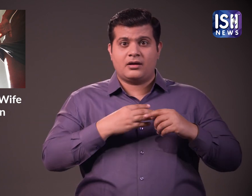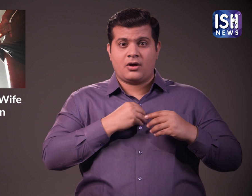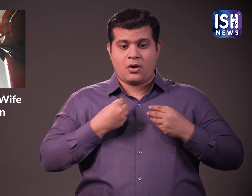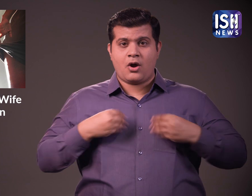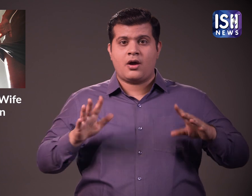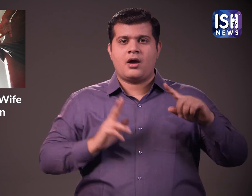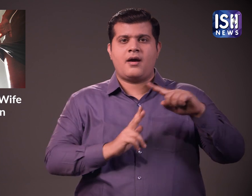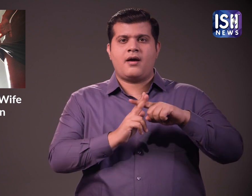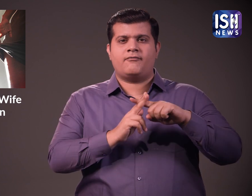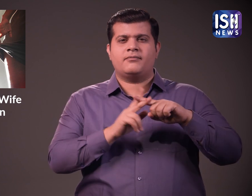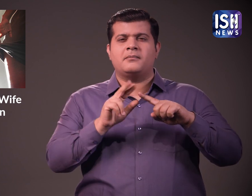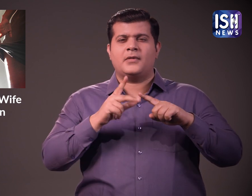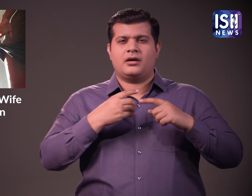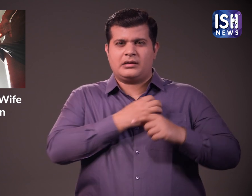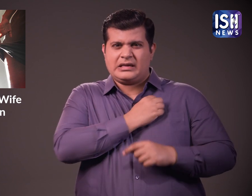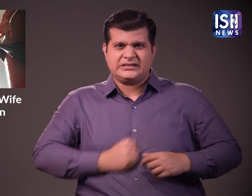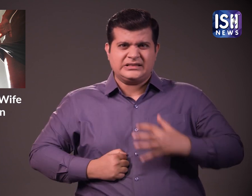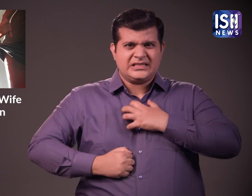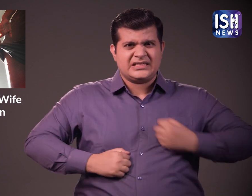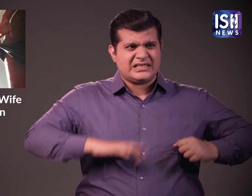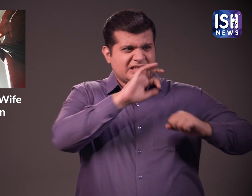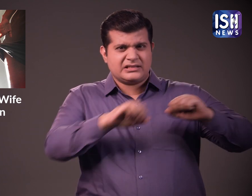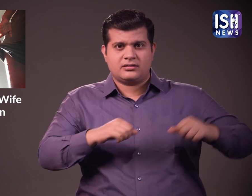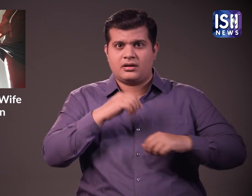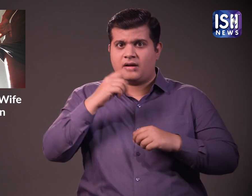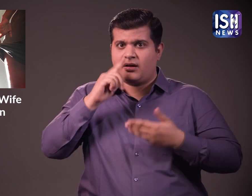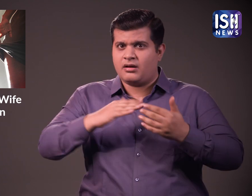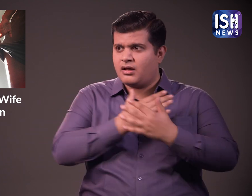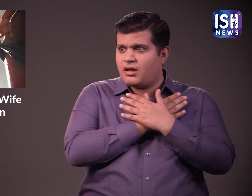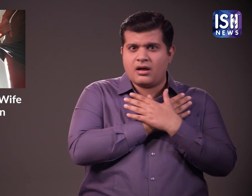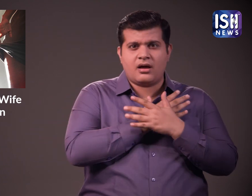मेरी पत्नी को अर्दन अग्ण कर दिया गया और बेरहमी से पीटा गया